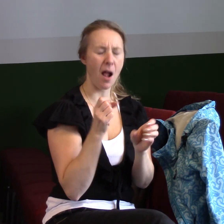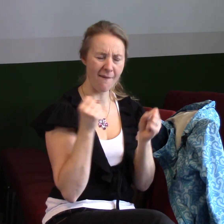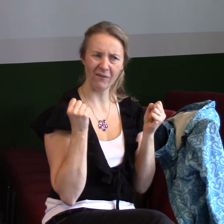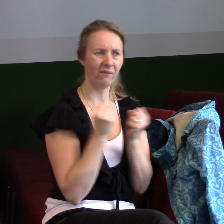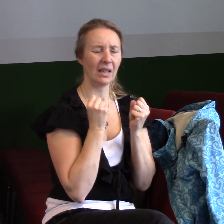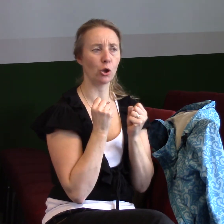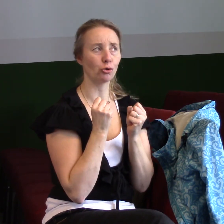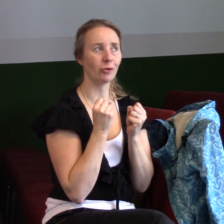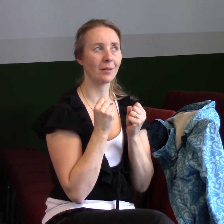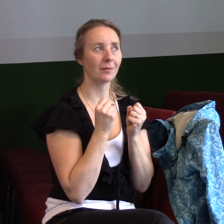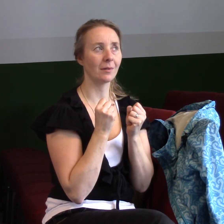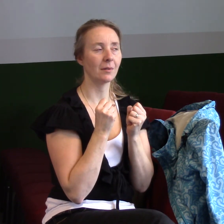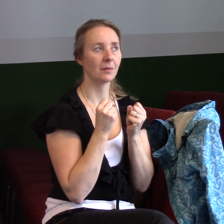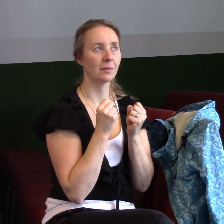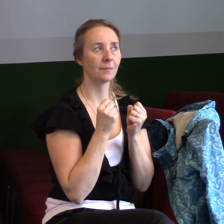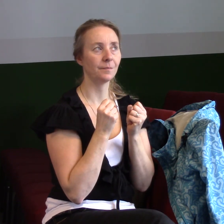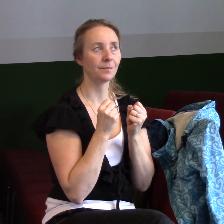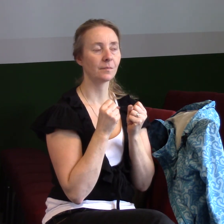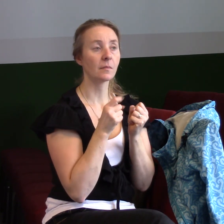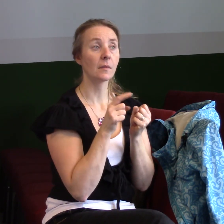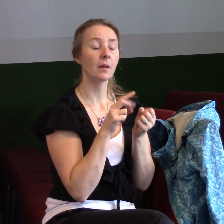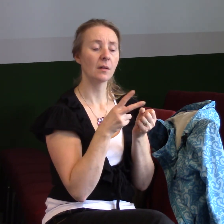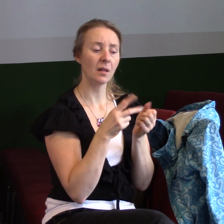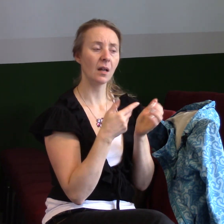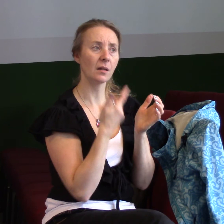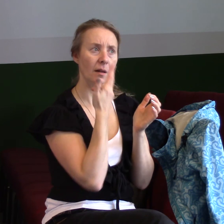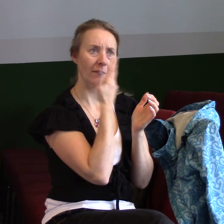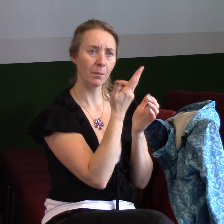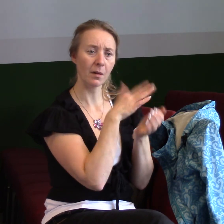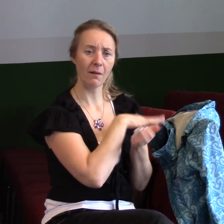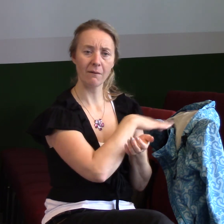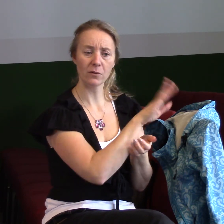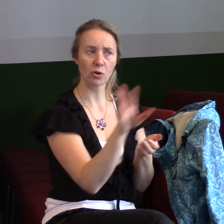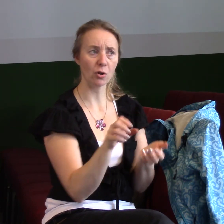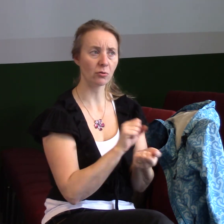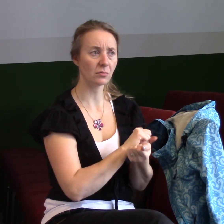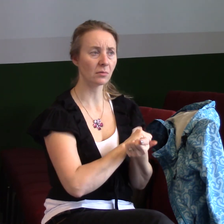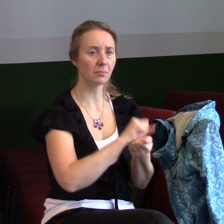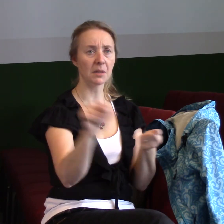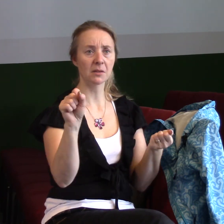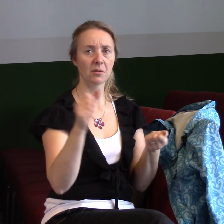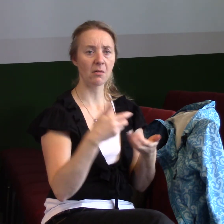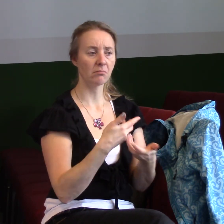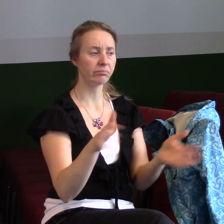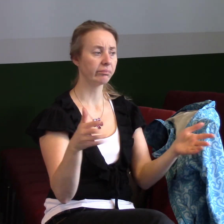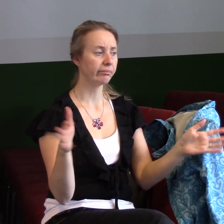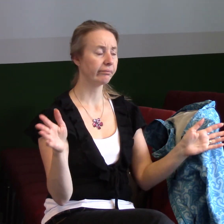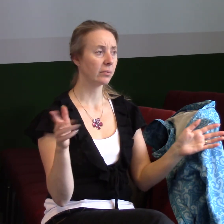Je to takové to, kdy to vypadá, že všechno je pryč. Víte, někdy my si myslíme, že vítězství znamená,